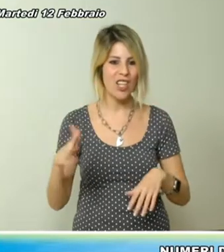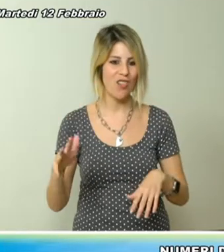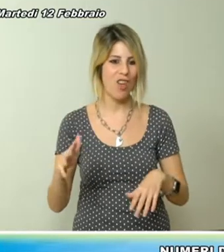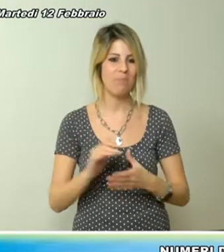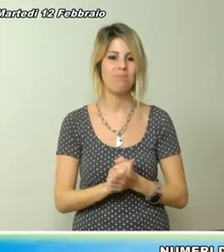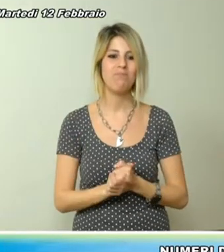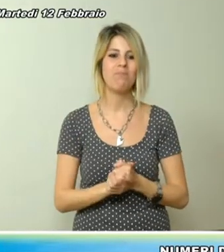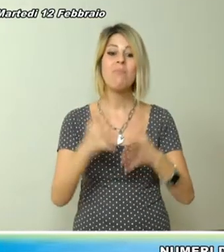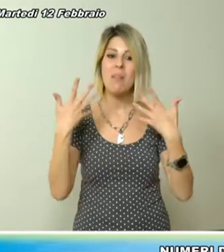andati completamente esauriti.